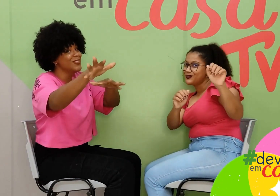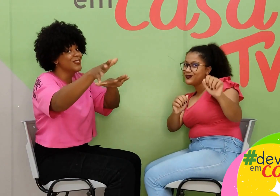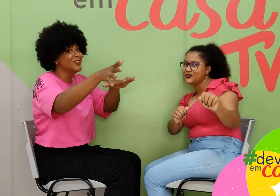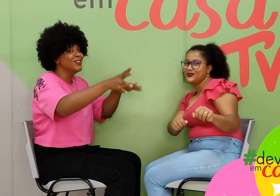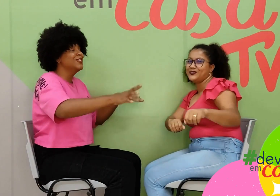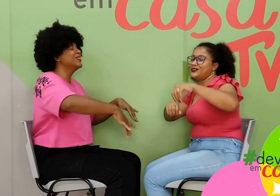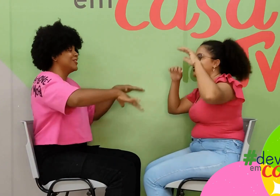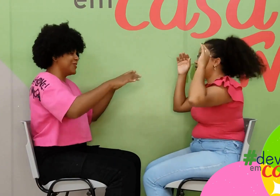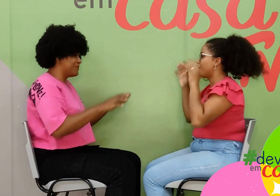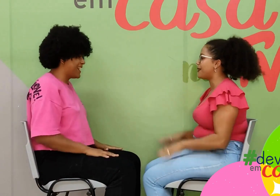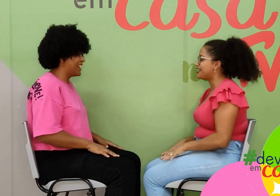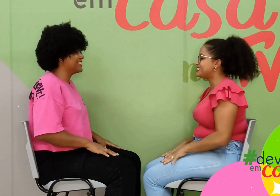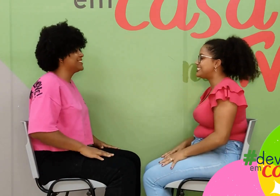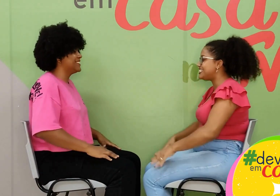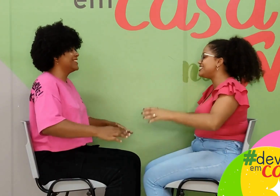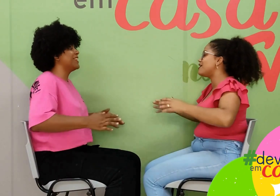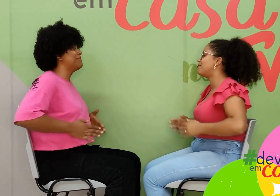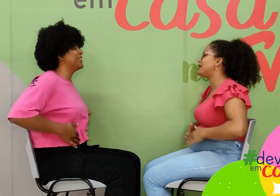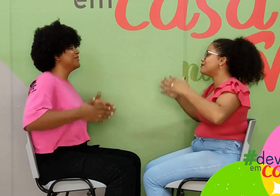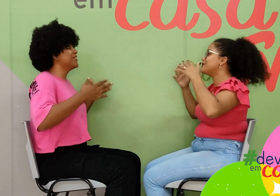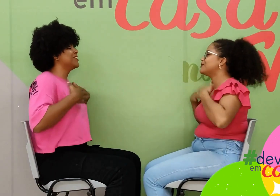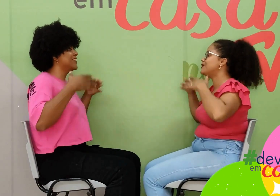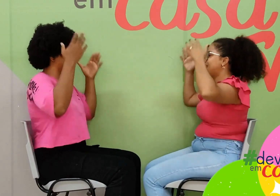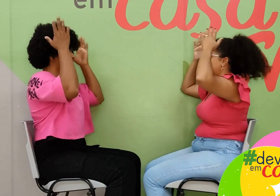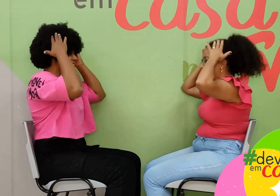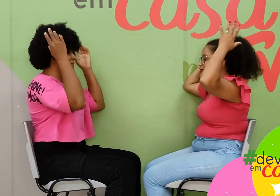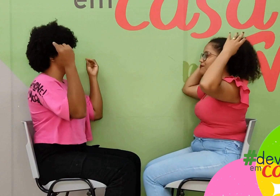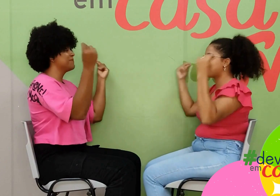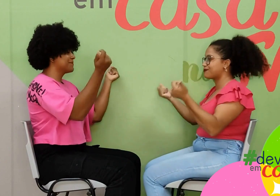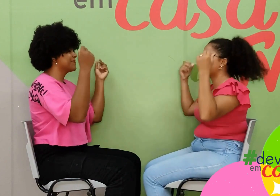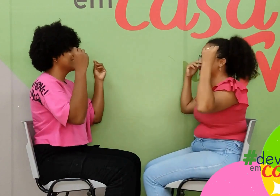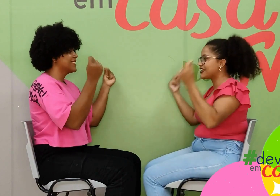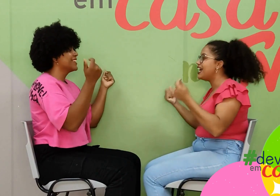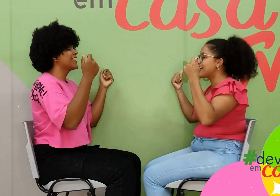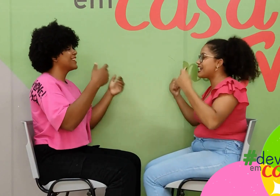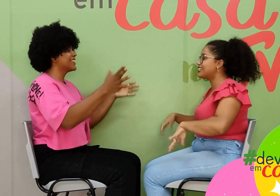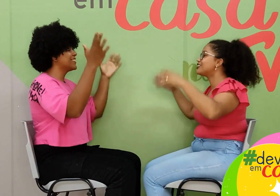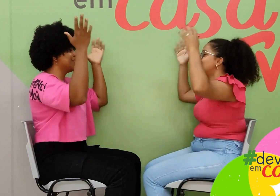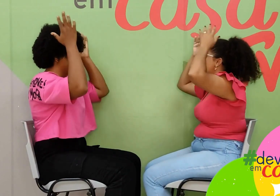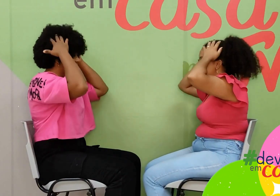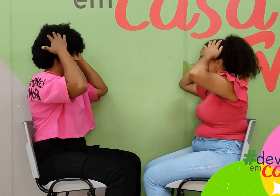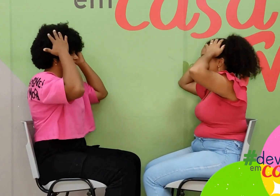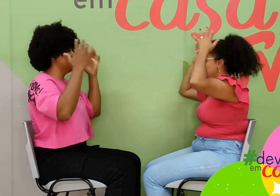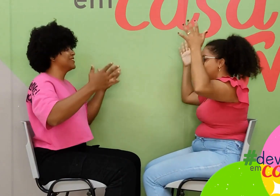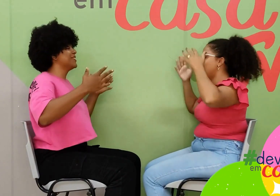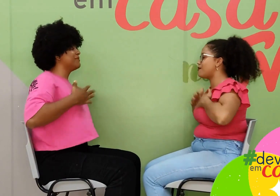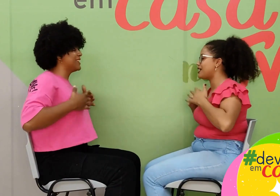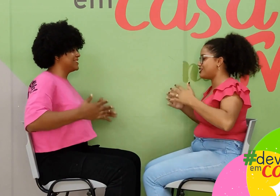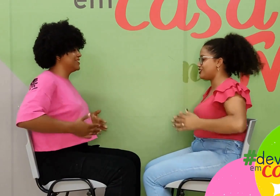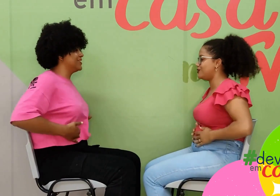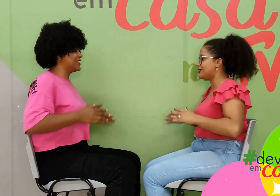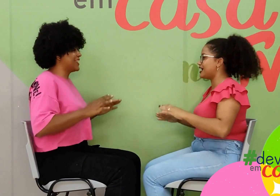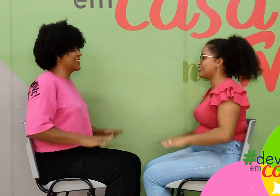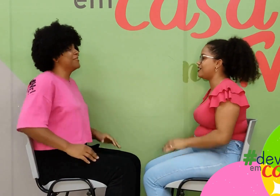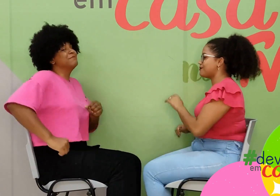O tomate é primo do caqui. Caqui, tomate, o tomate, o caqui.